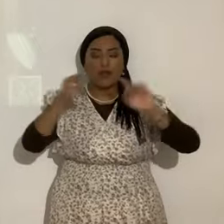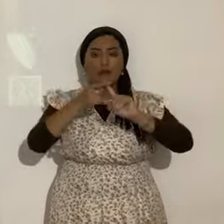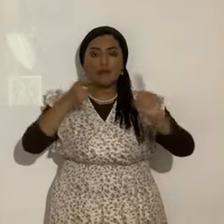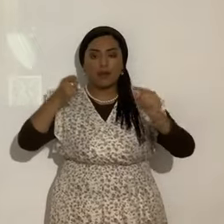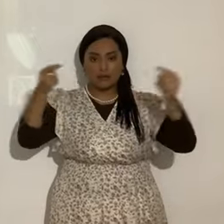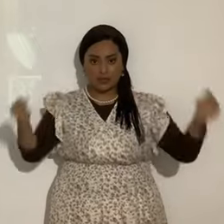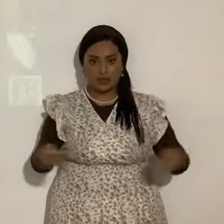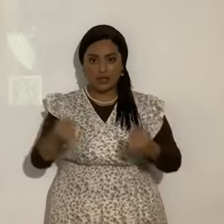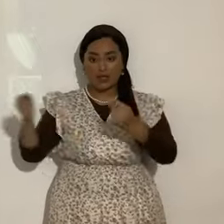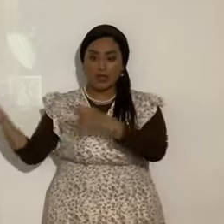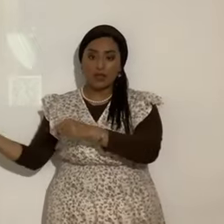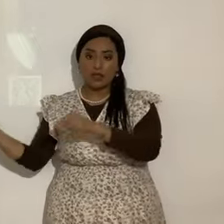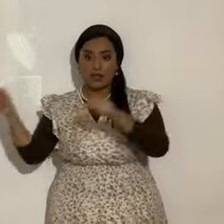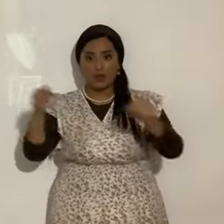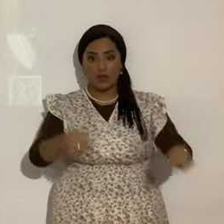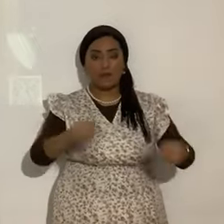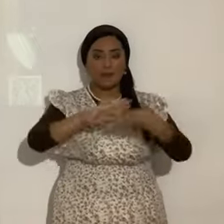vinisteis a ser siervos de la justicia.